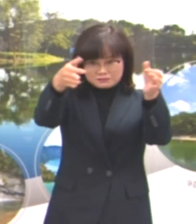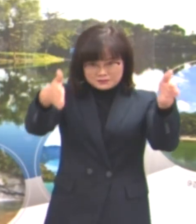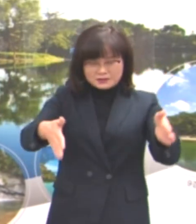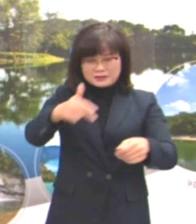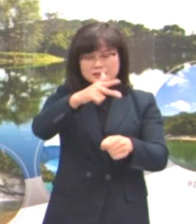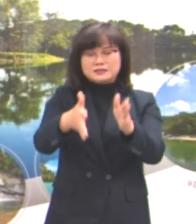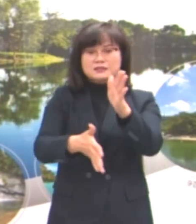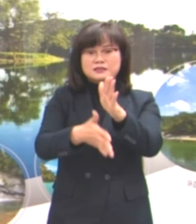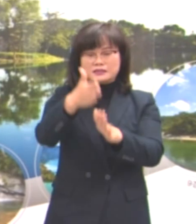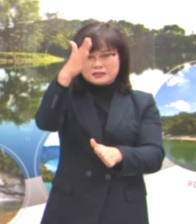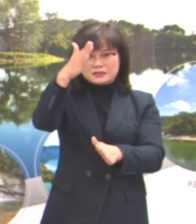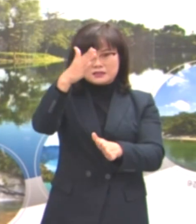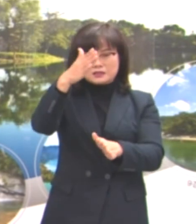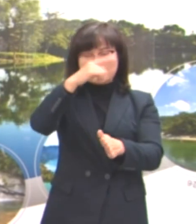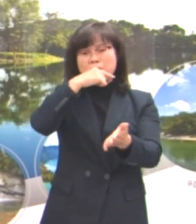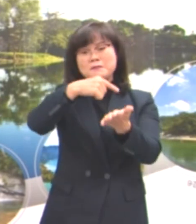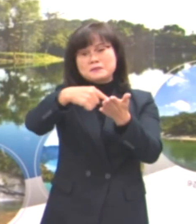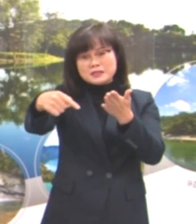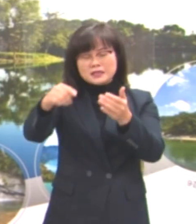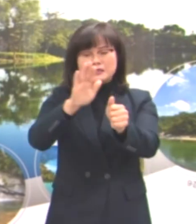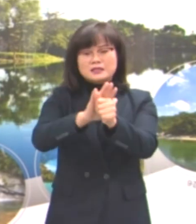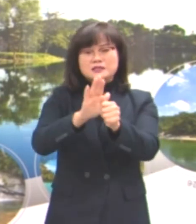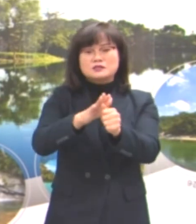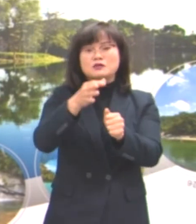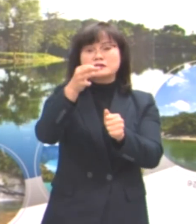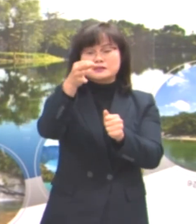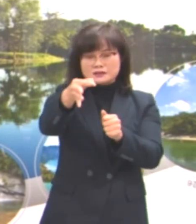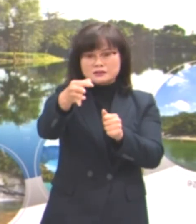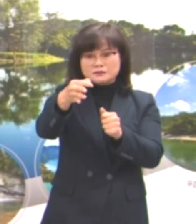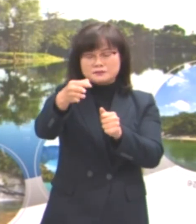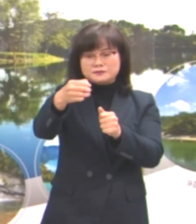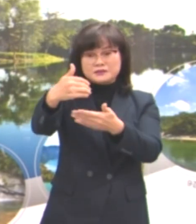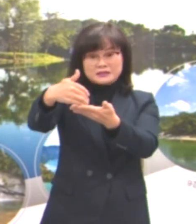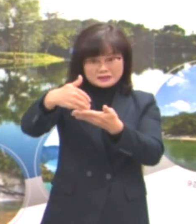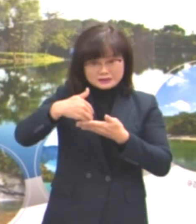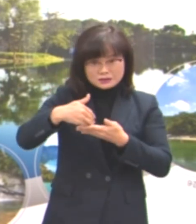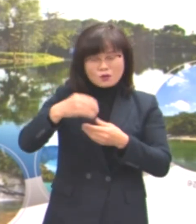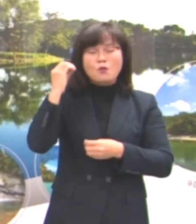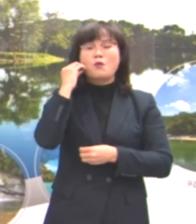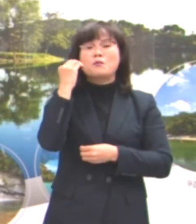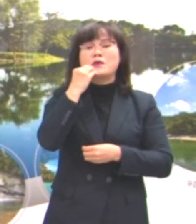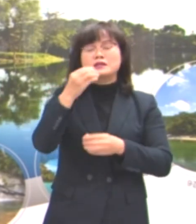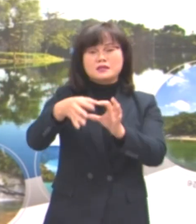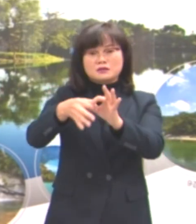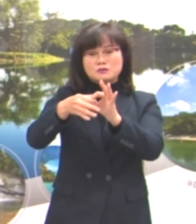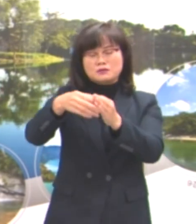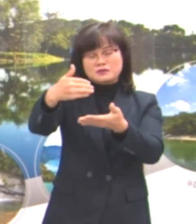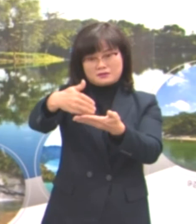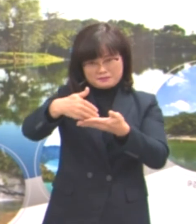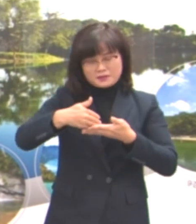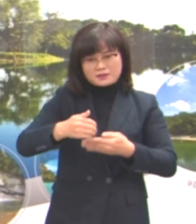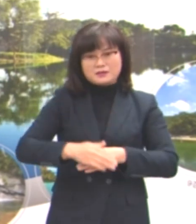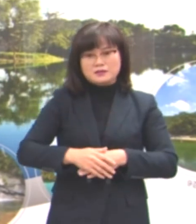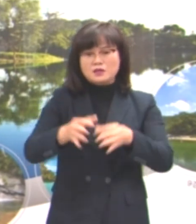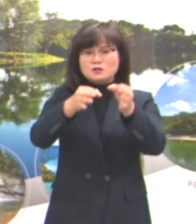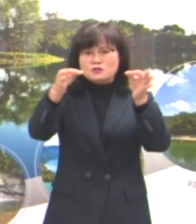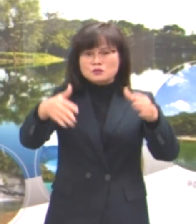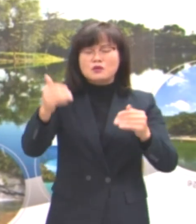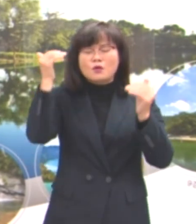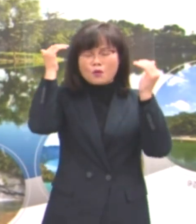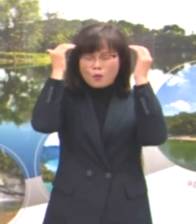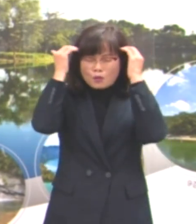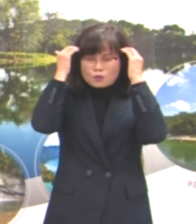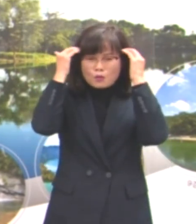손실보상적재난지원금 신청을 홈페이지를 통해 접수받습니다. 그동안의 고통을